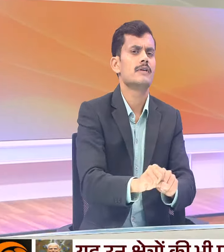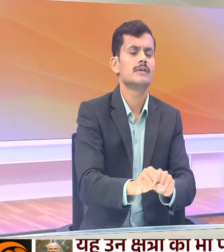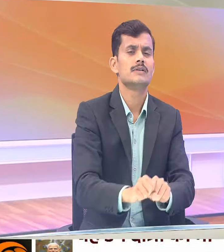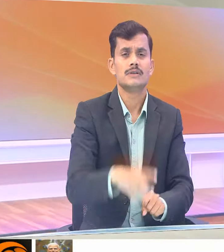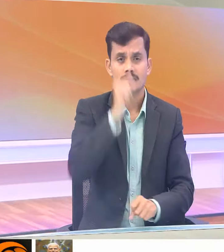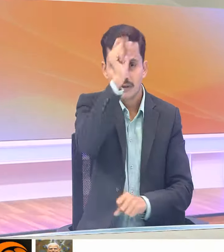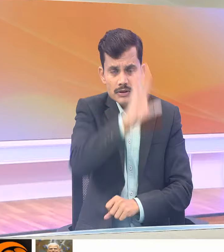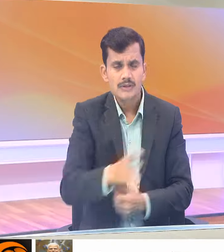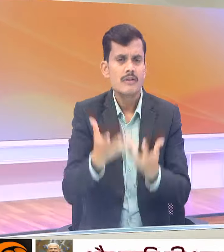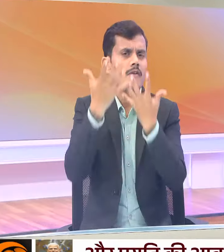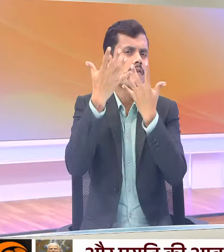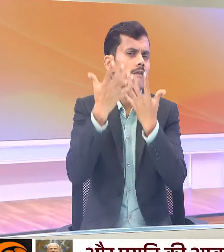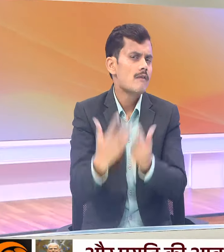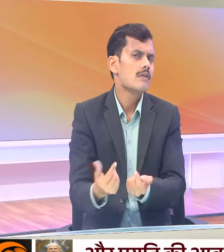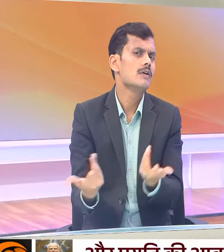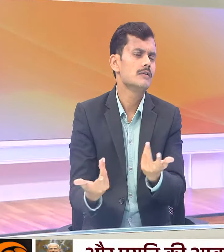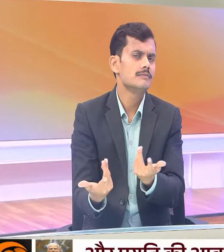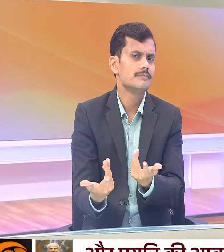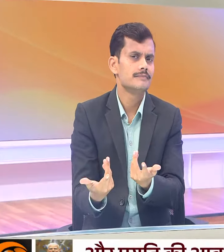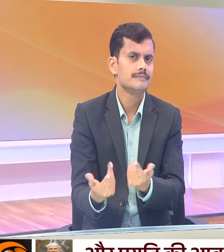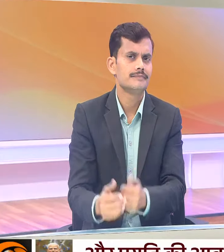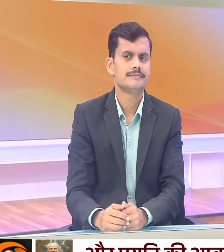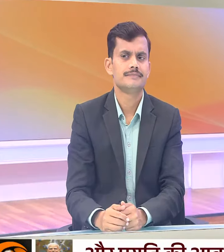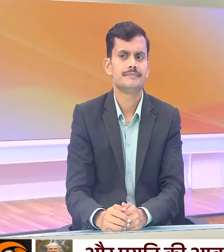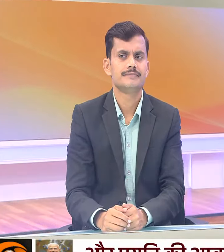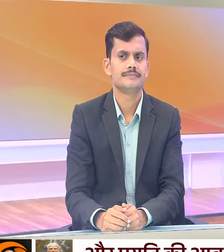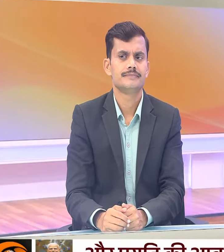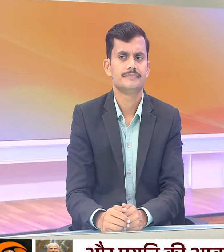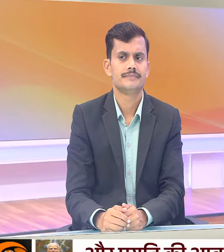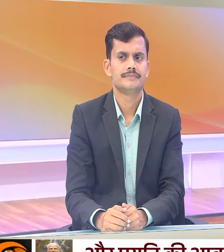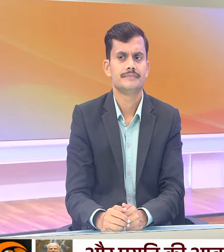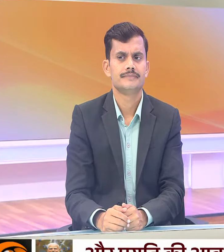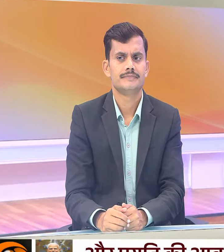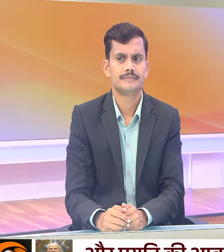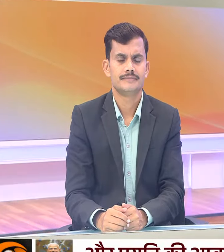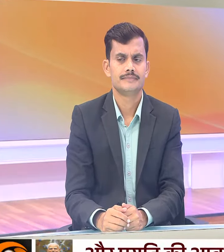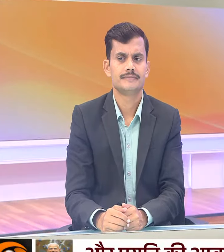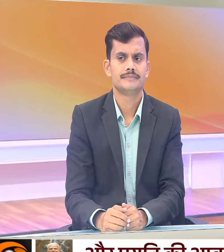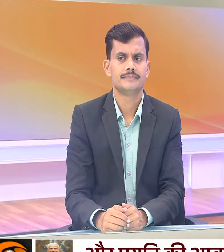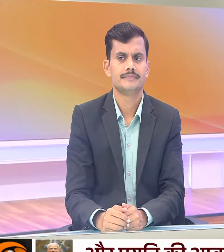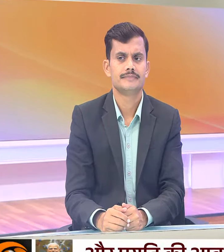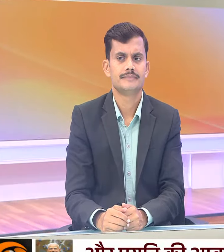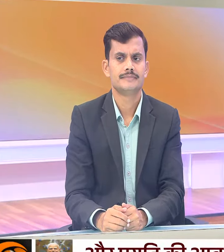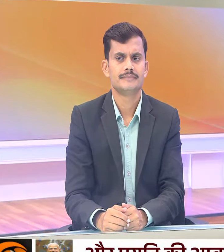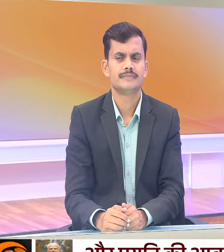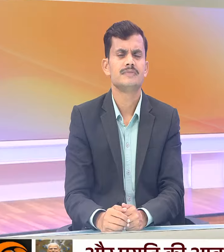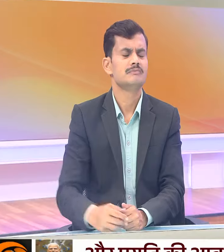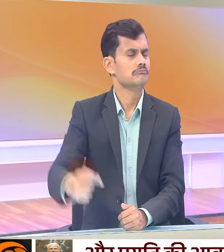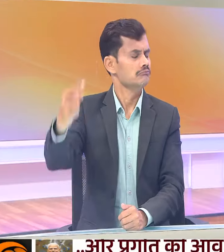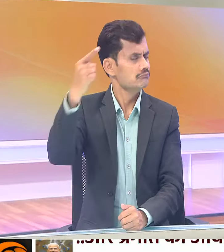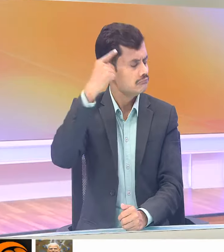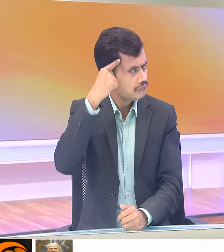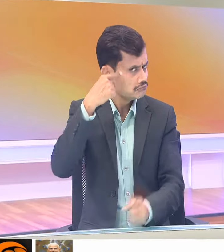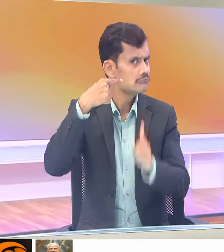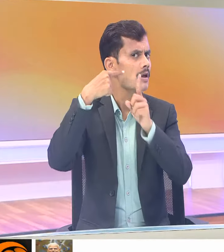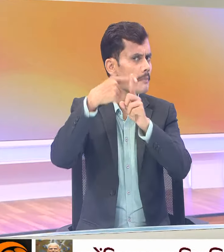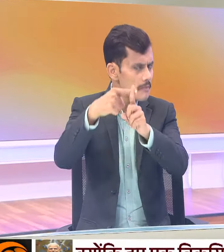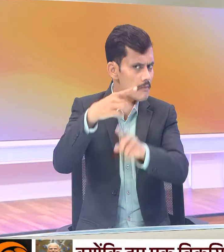देश को एक विचार धारा,